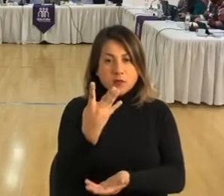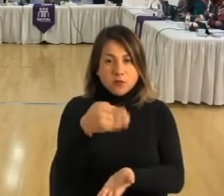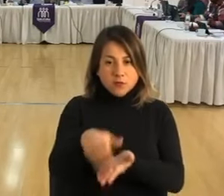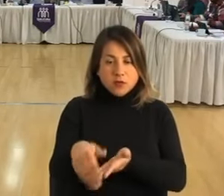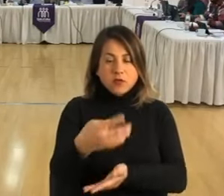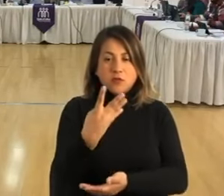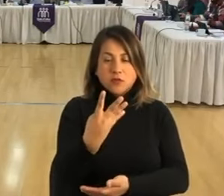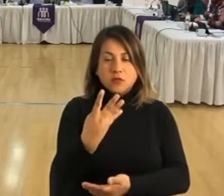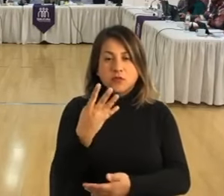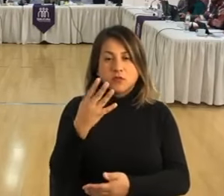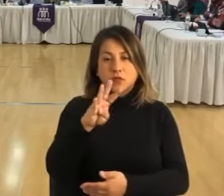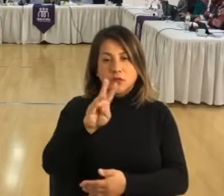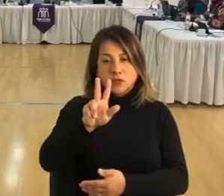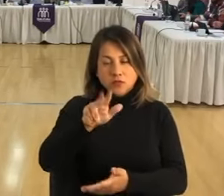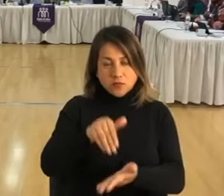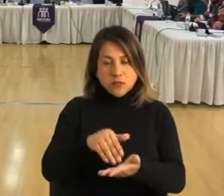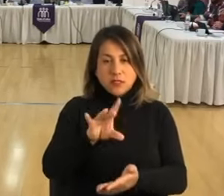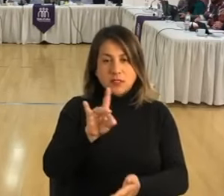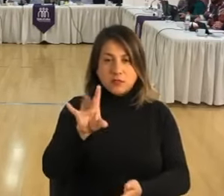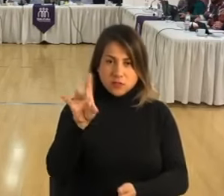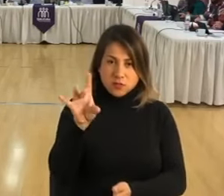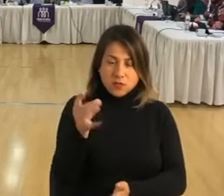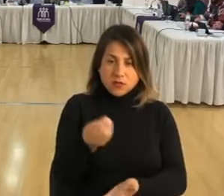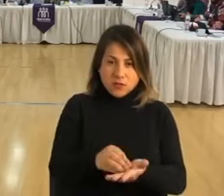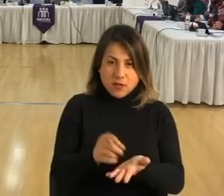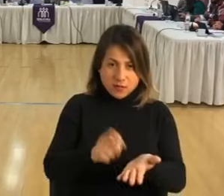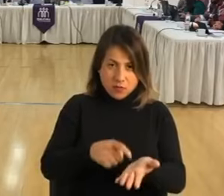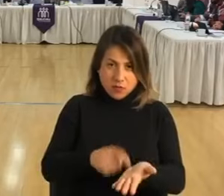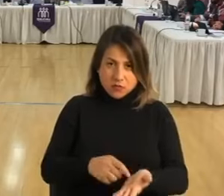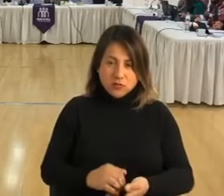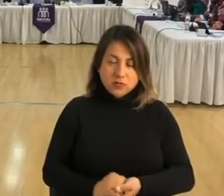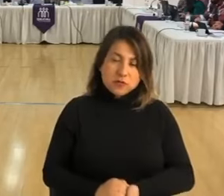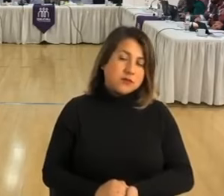.448.550 pesos y va incluido.